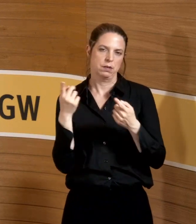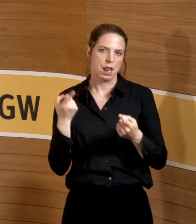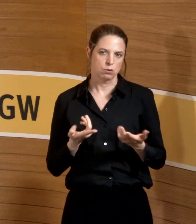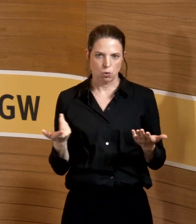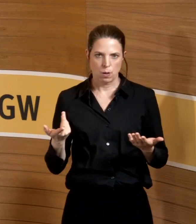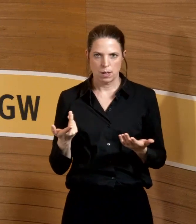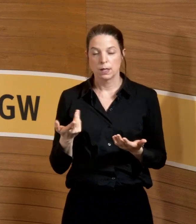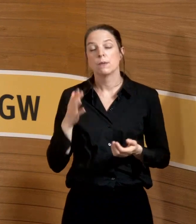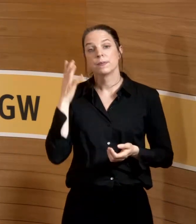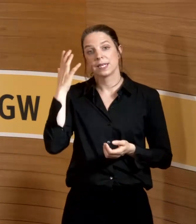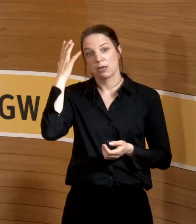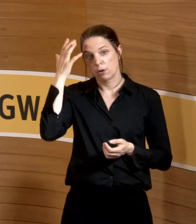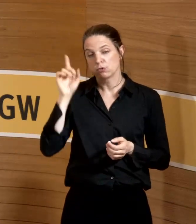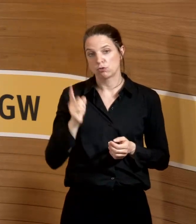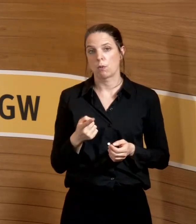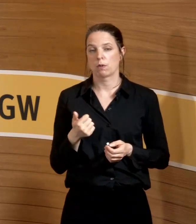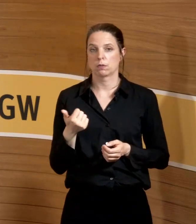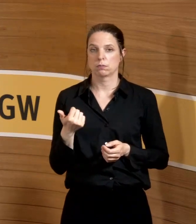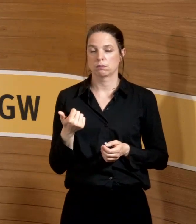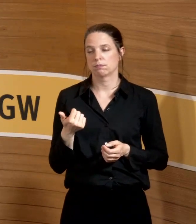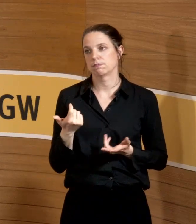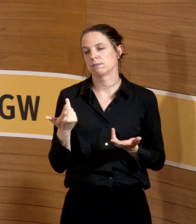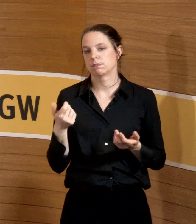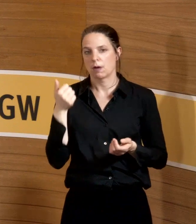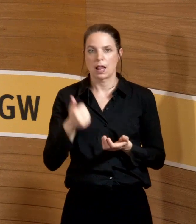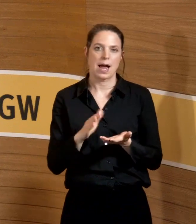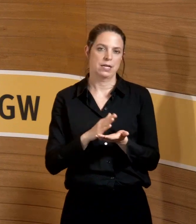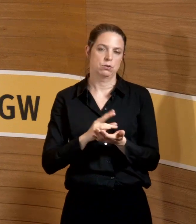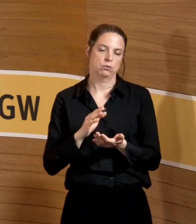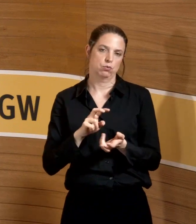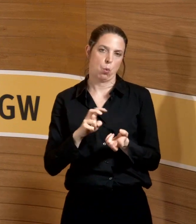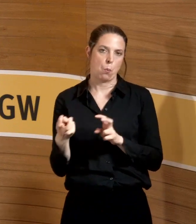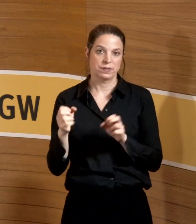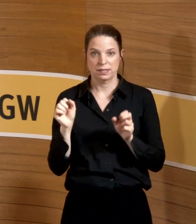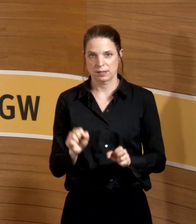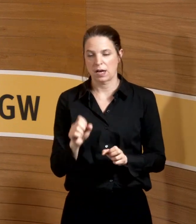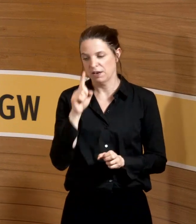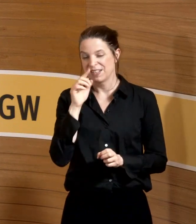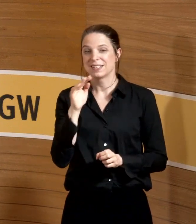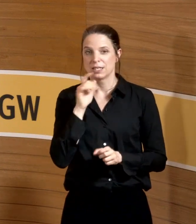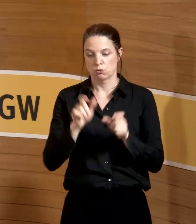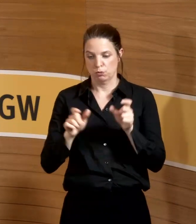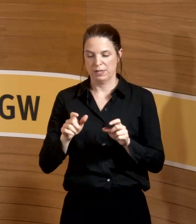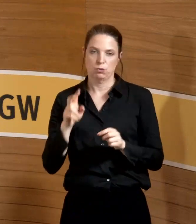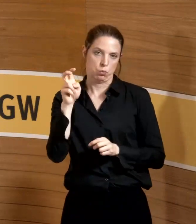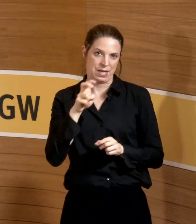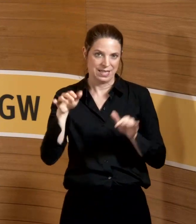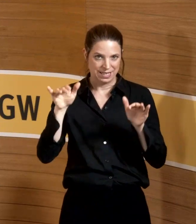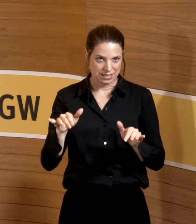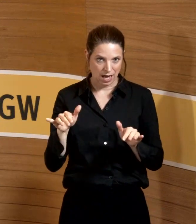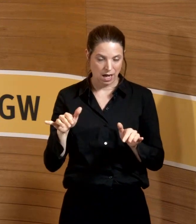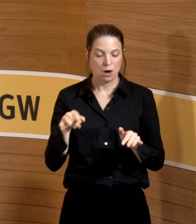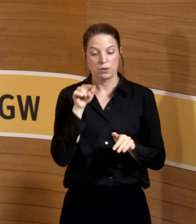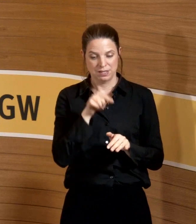theoretisch auch im Alleingang, in Anführungszeichen, umsetzbar ist, wenn man genügend Leute zusammen hat in seinem Klinikum, die